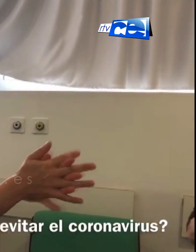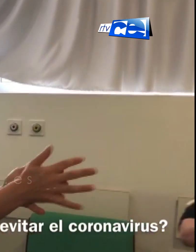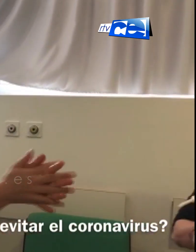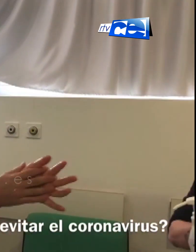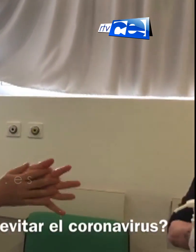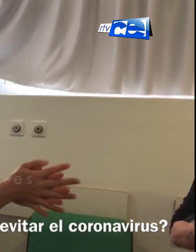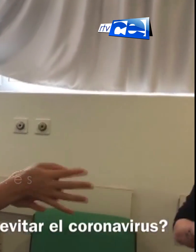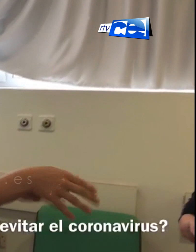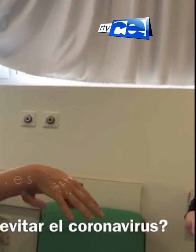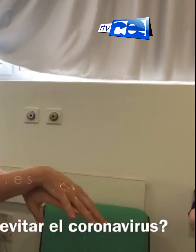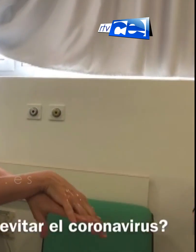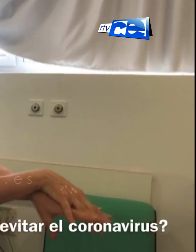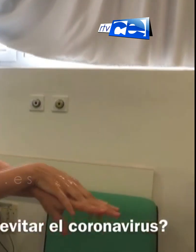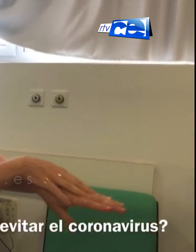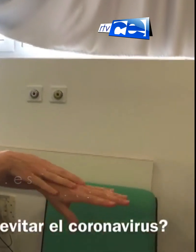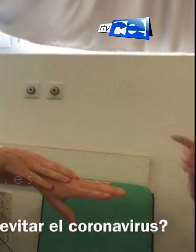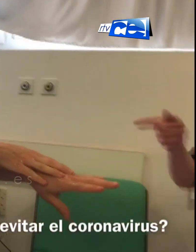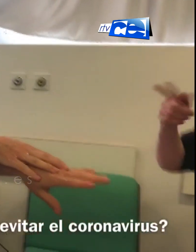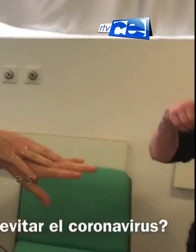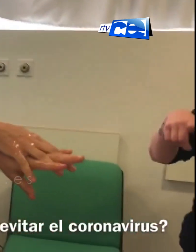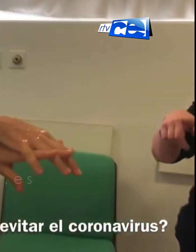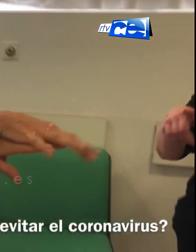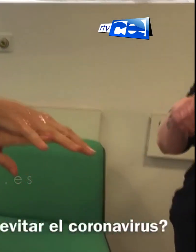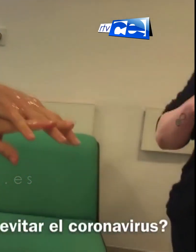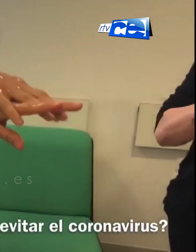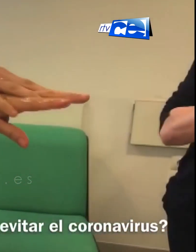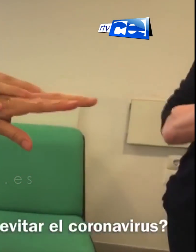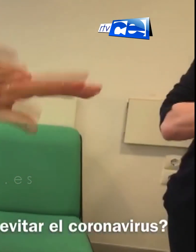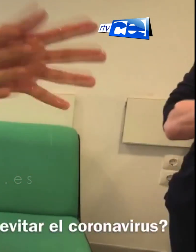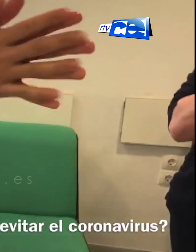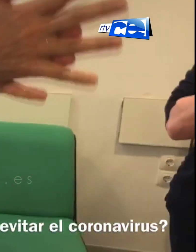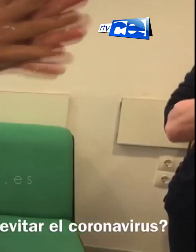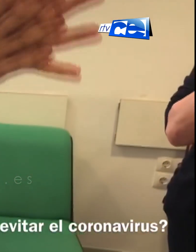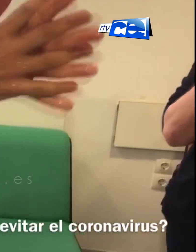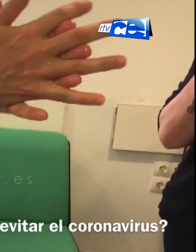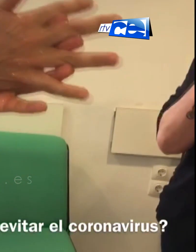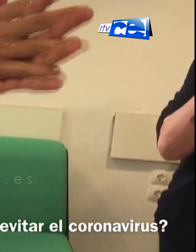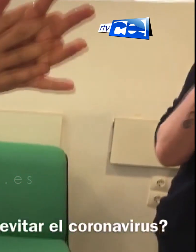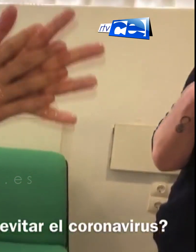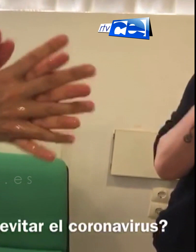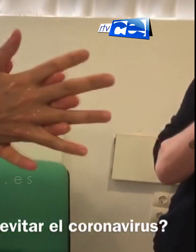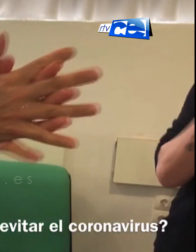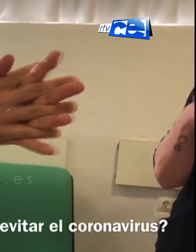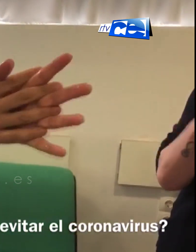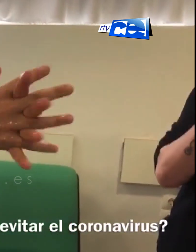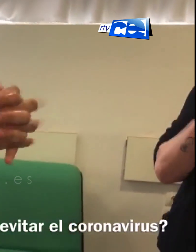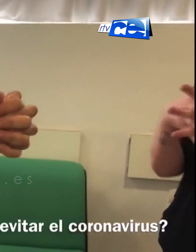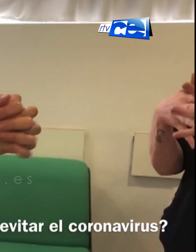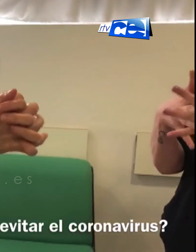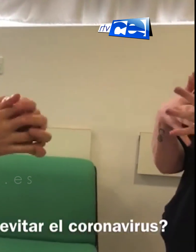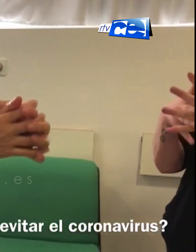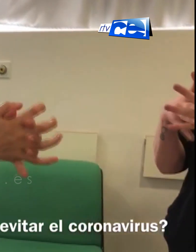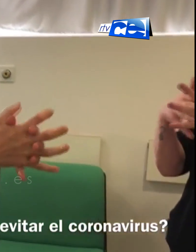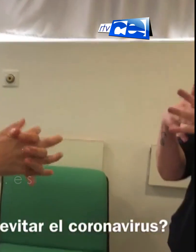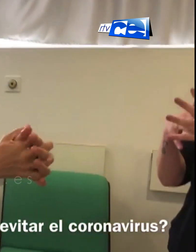al menos 30 segundos. El primer paso es el que ha hecho ella, que sería palma sobre palma, entrelazando los dedos y